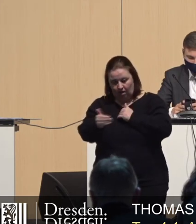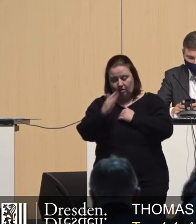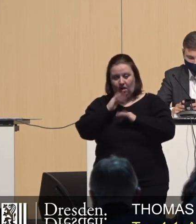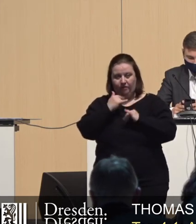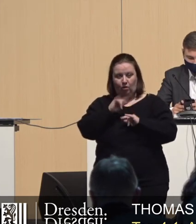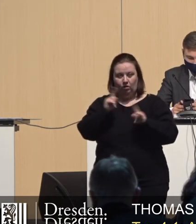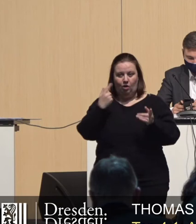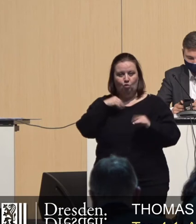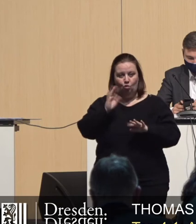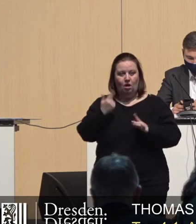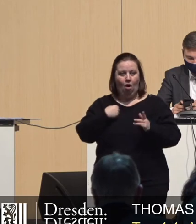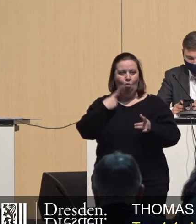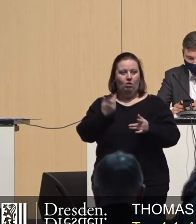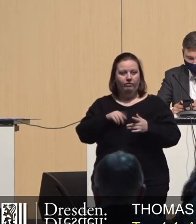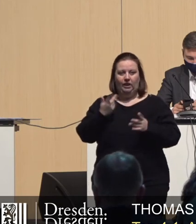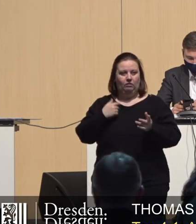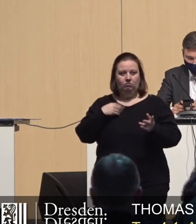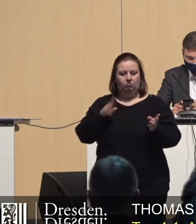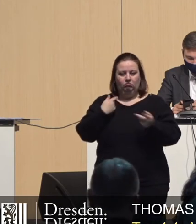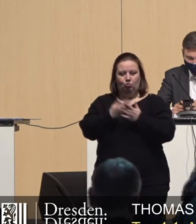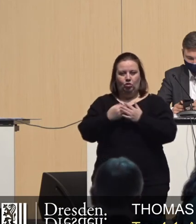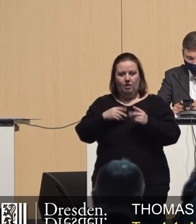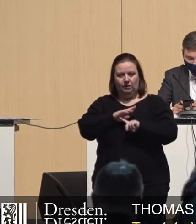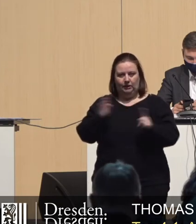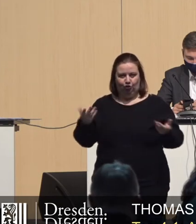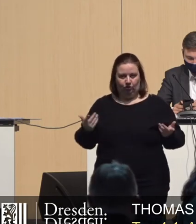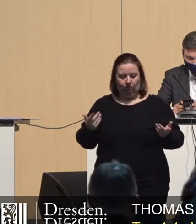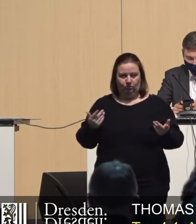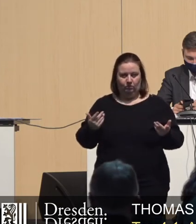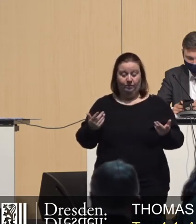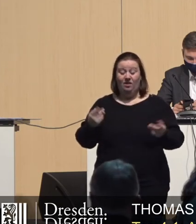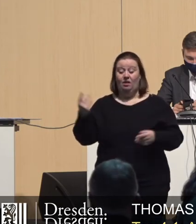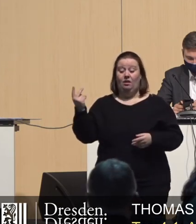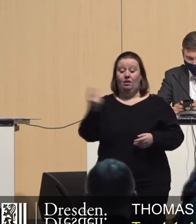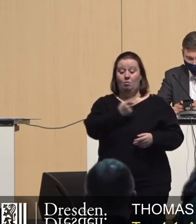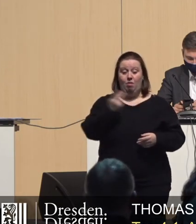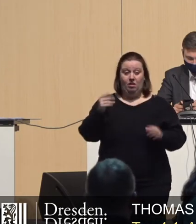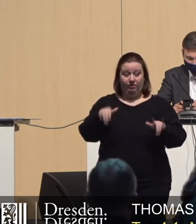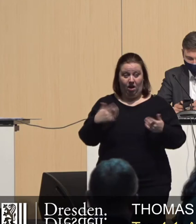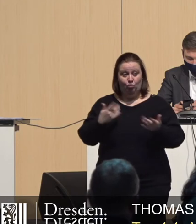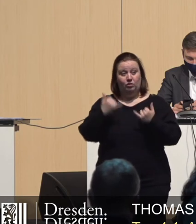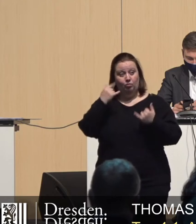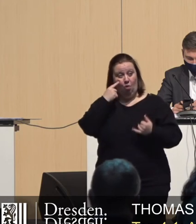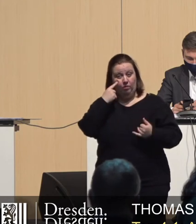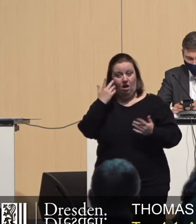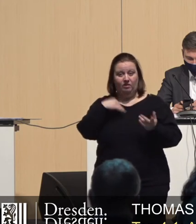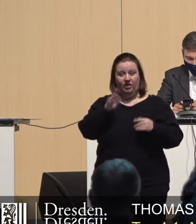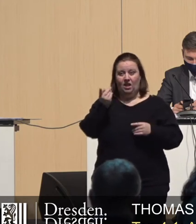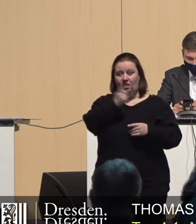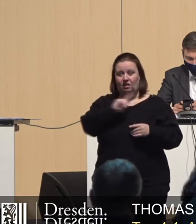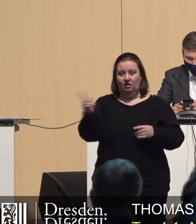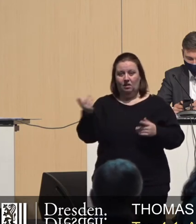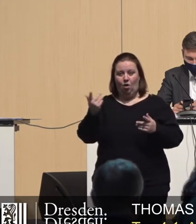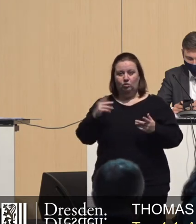kann oder ob sie ihren Aufstellungsprozess dann einfach nicht mehr zur Sachseise dringen können. In beiden Fällen wäre denjenigen, die noch immer von den Tausenden 90